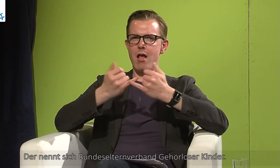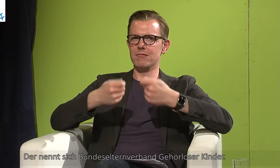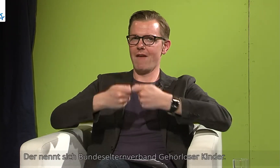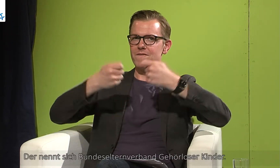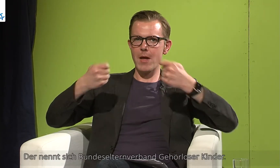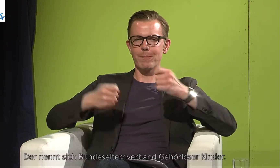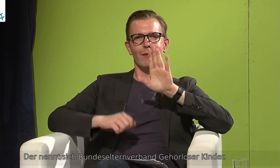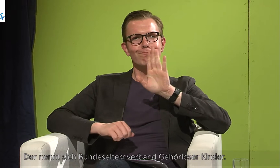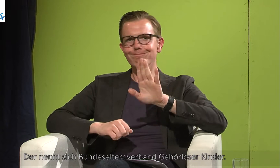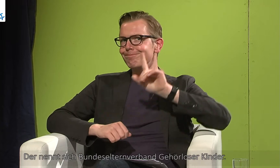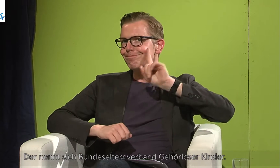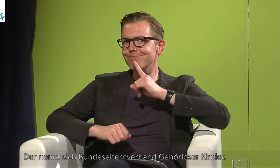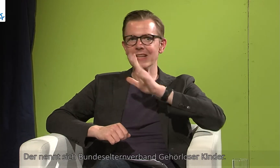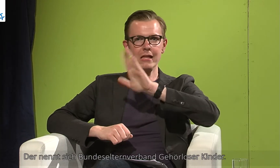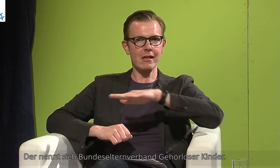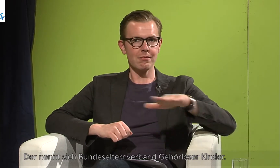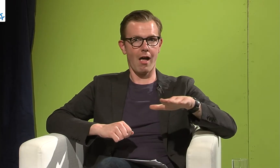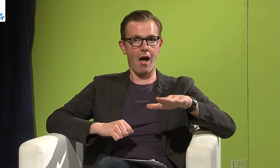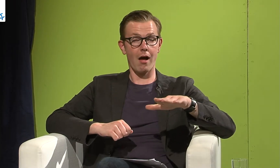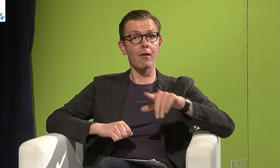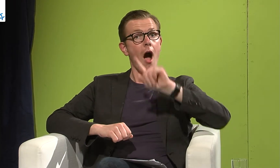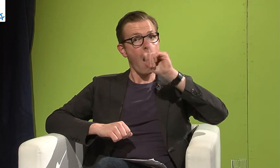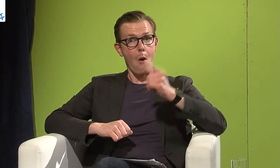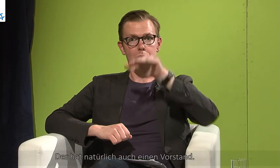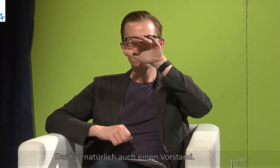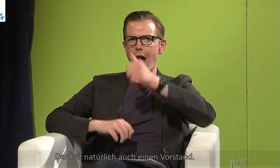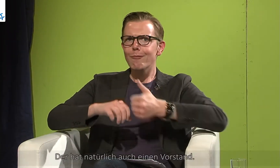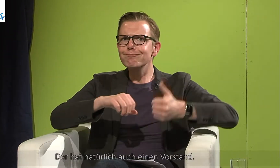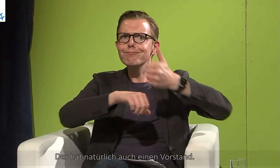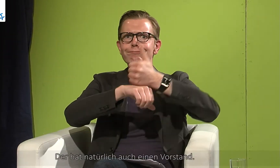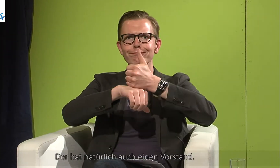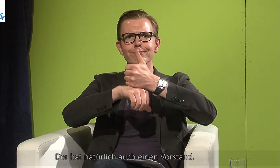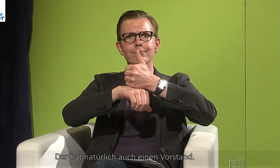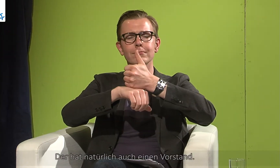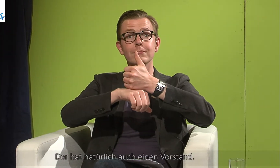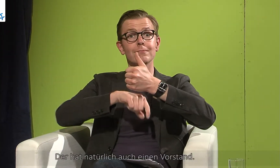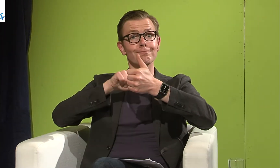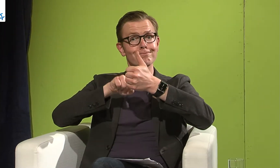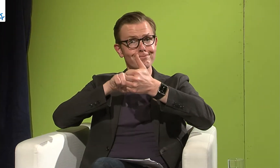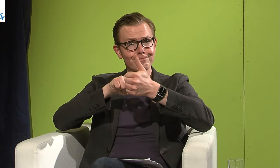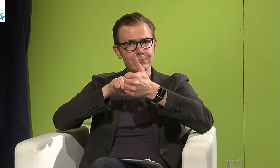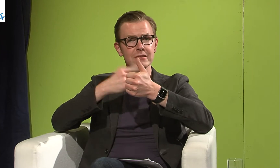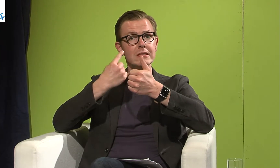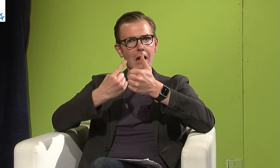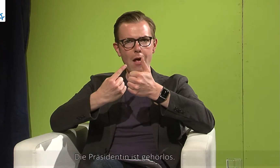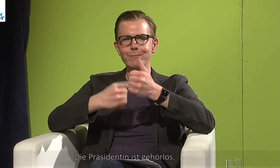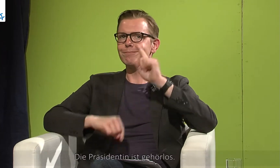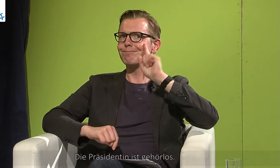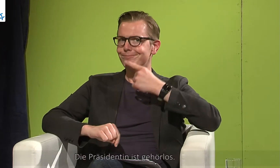Bundeselternverband Gehörloser Kinder. Der hat natürlich auch einen Vorstand und die Präsidentin ist